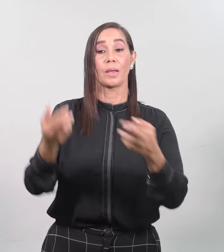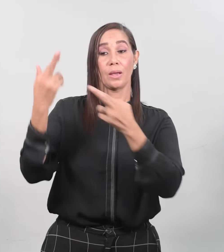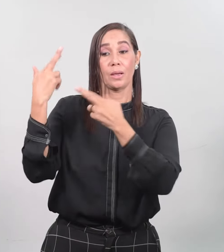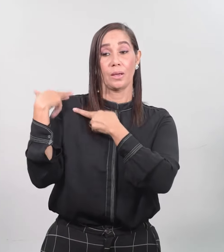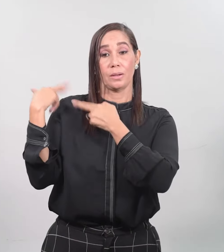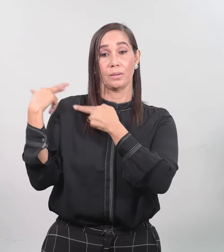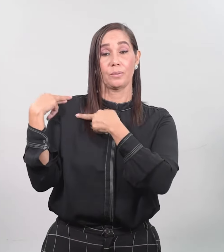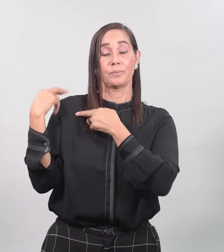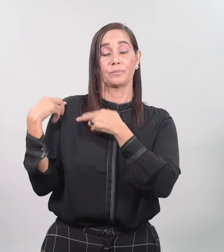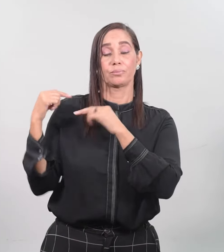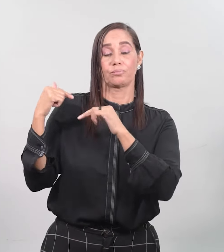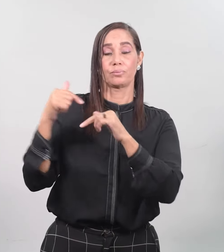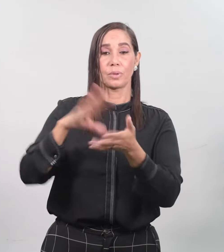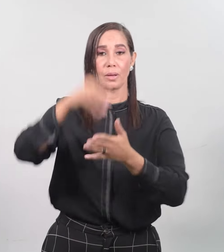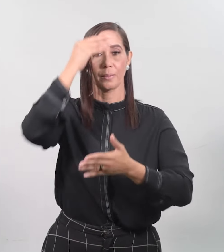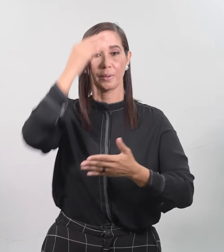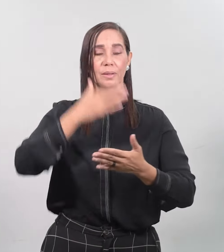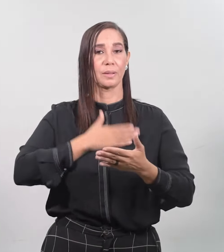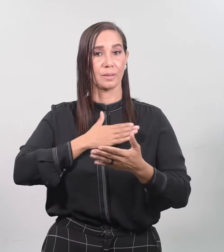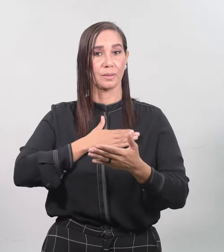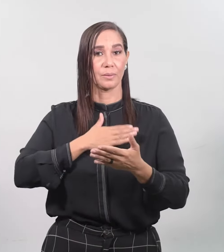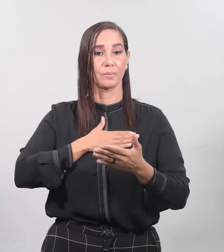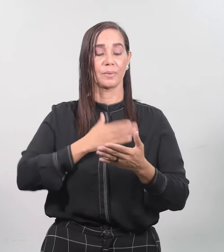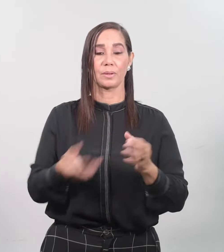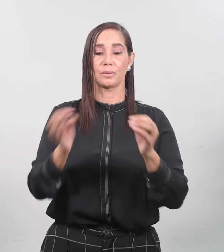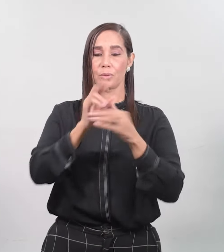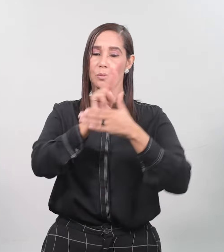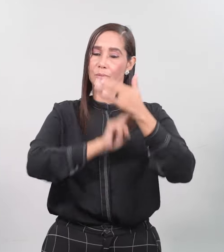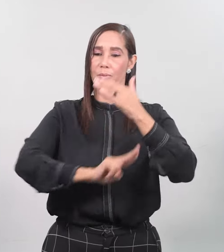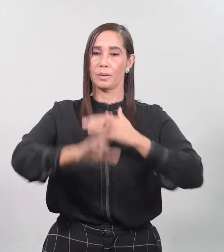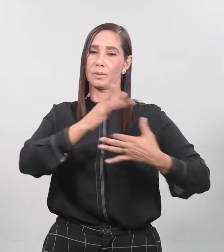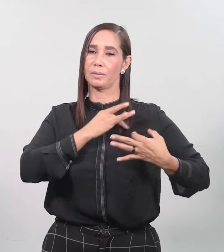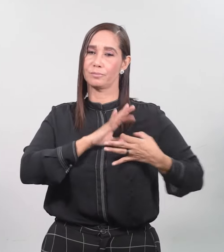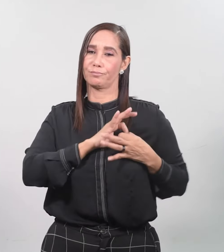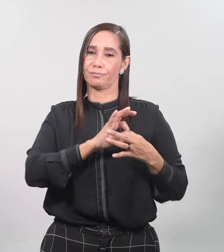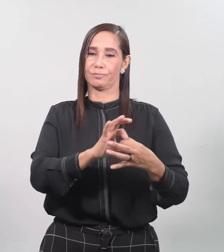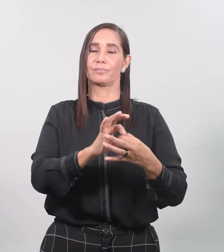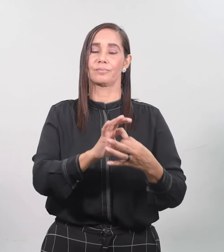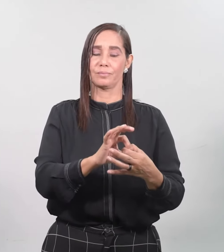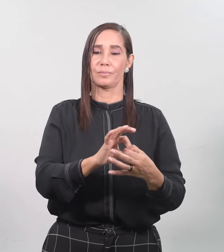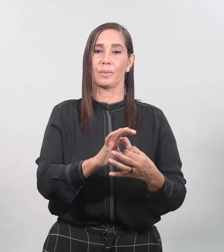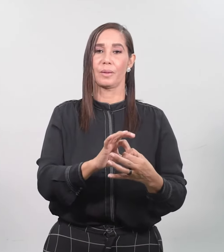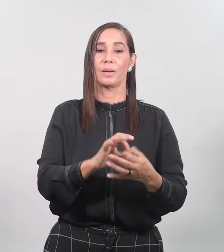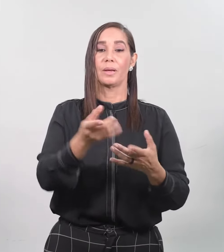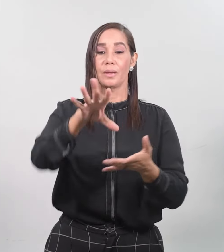yugo y aprendan de mí que soy manso y humilde de corazón y encontrarán su